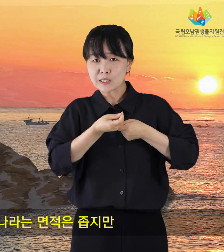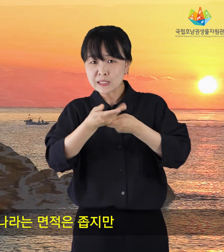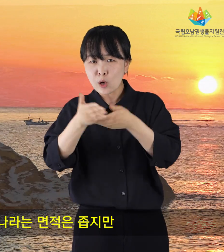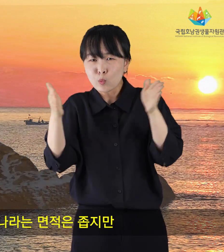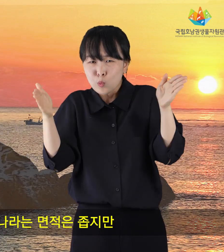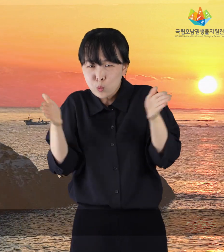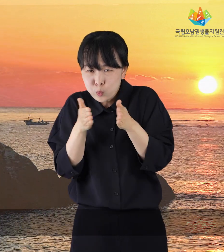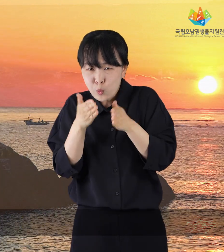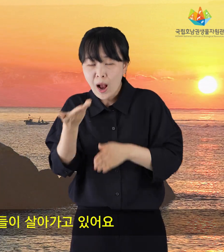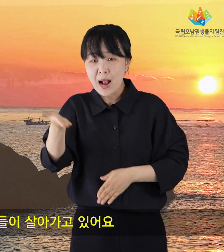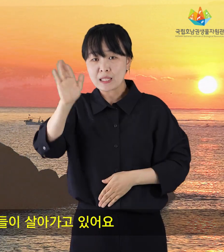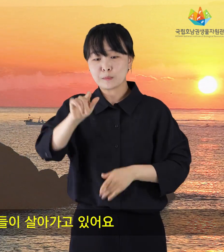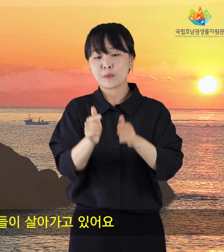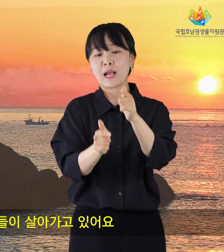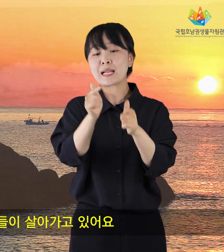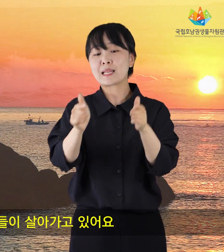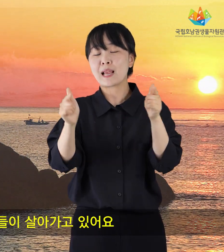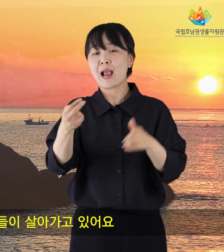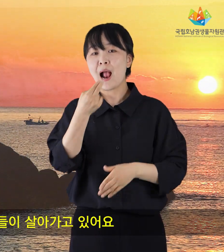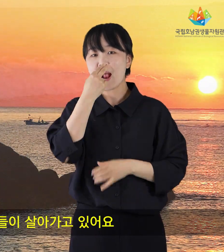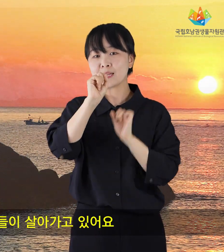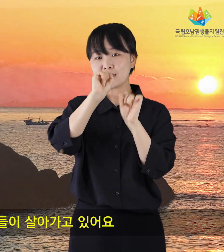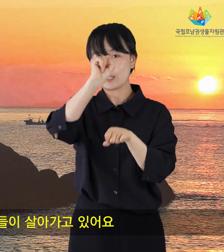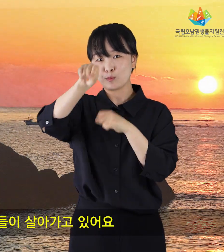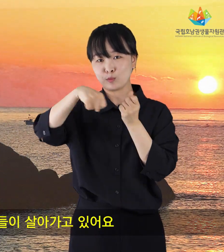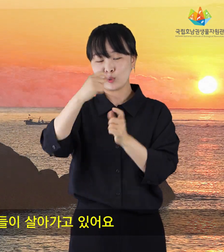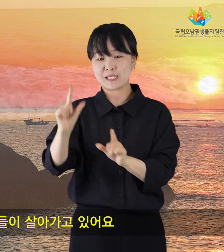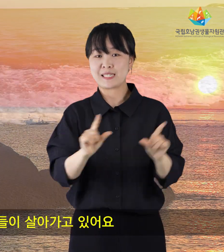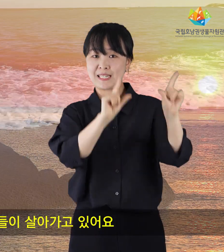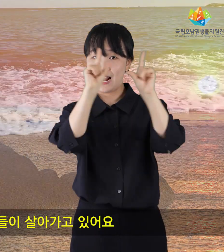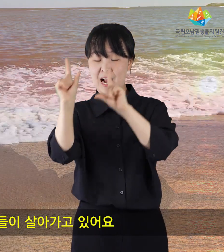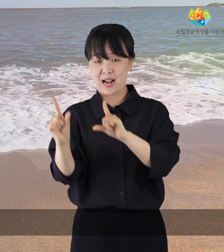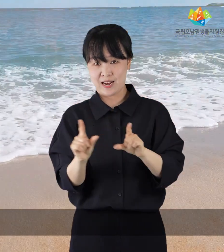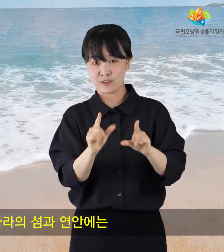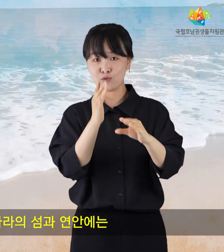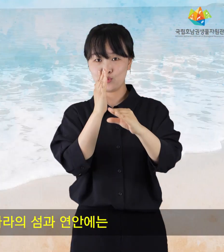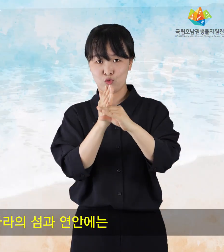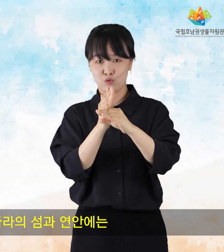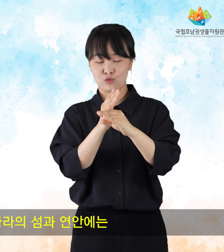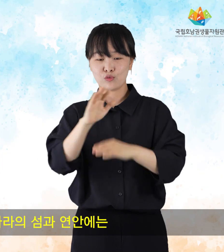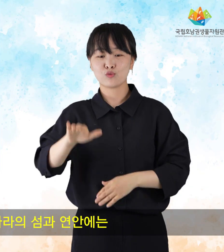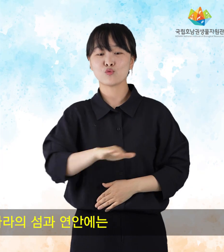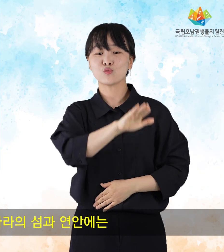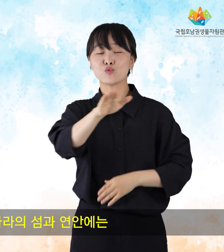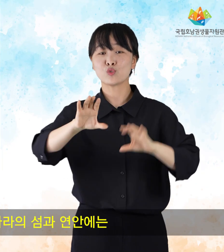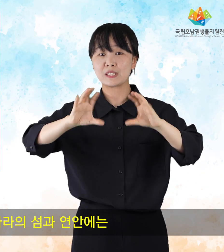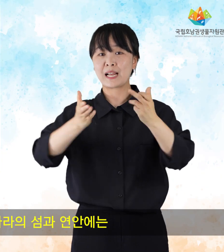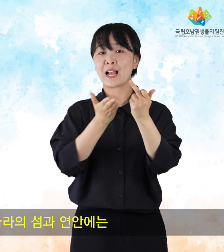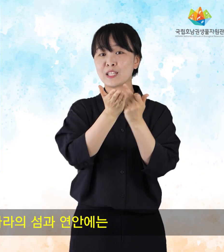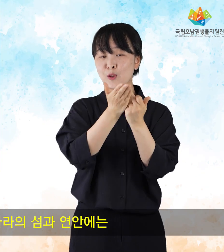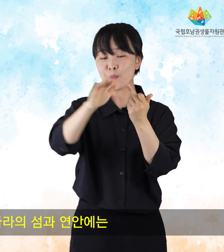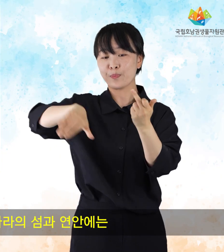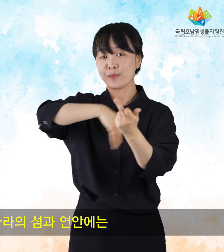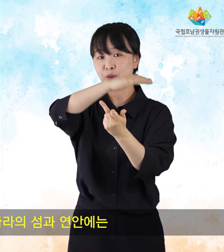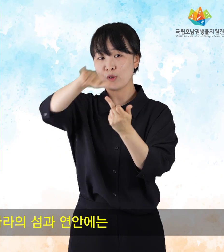좁지만 다양한 생물들이 살아가고 있어요. 그럼 우리나라의 섬과 연한에는